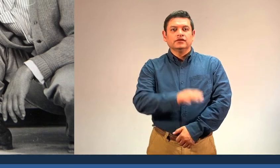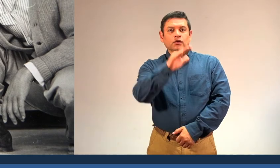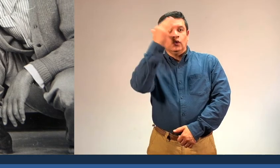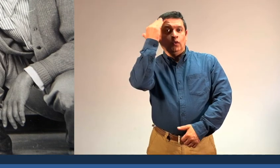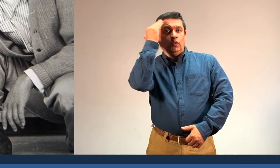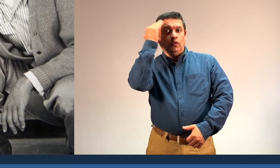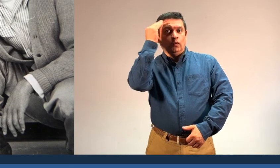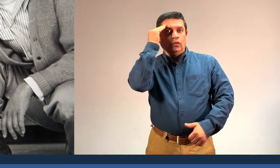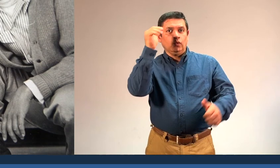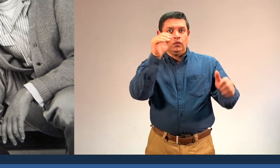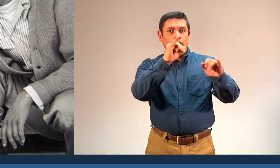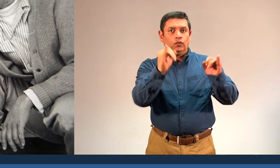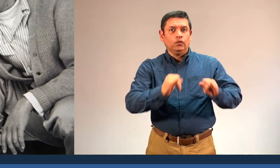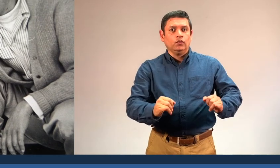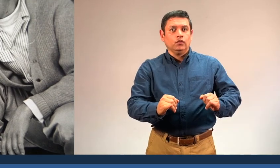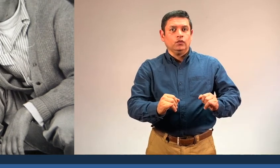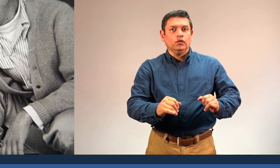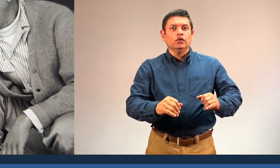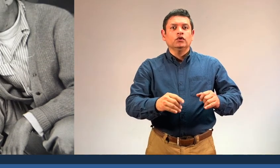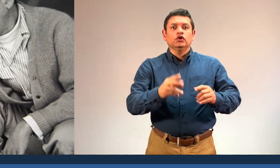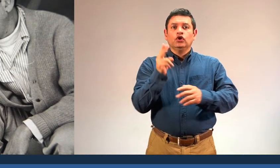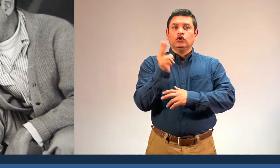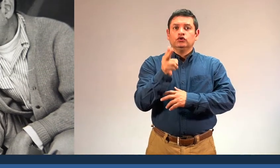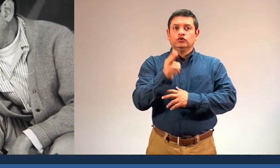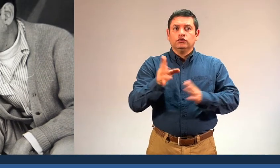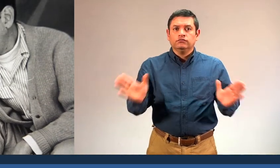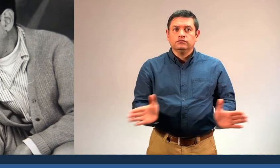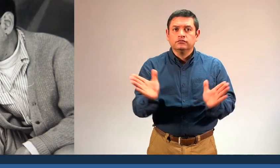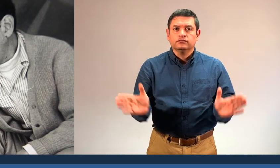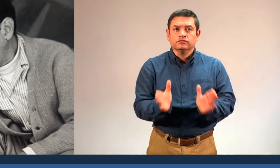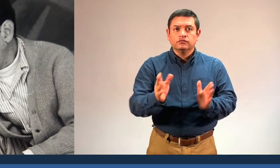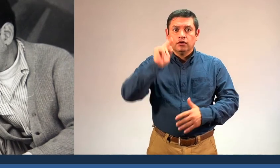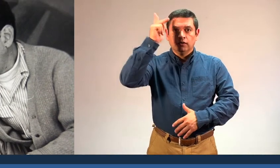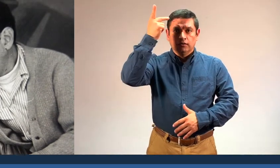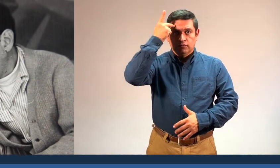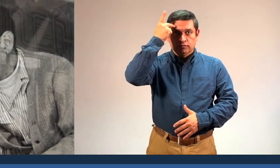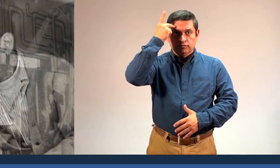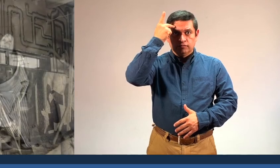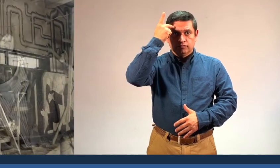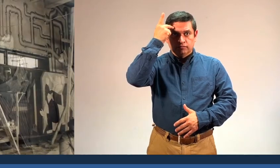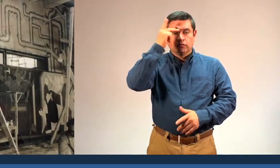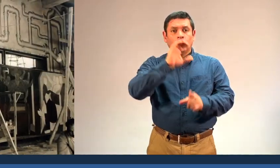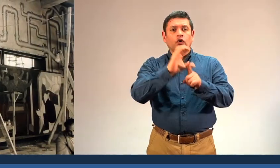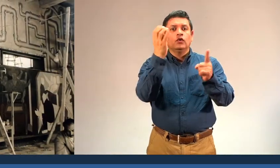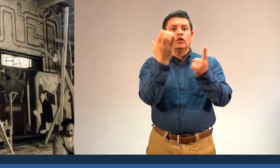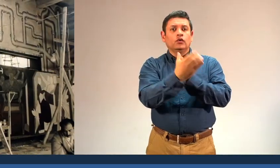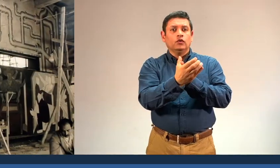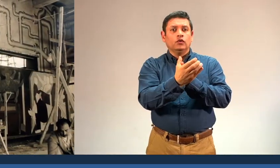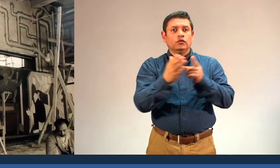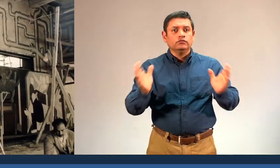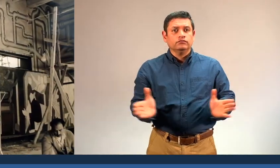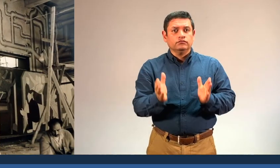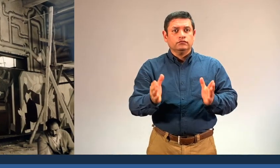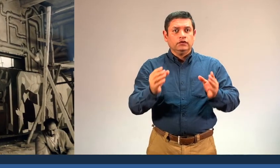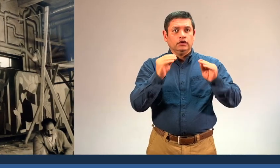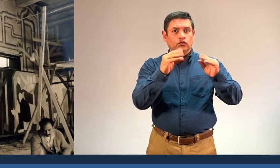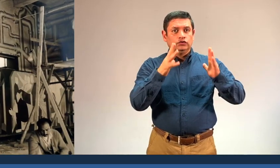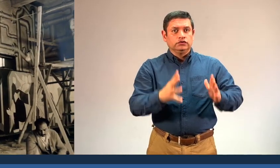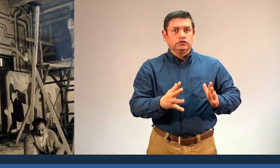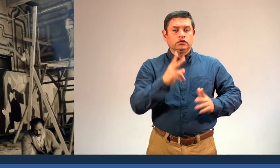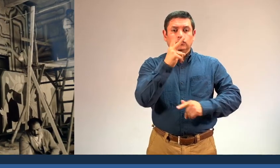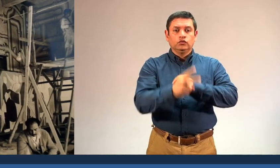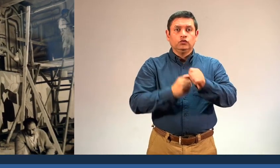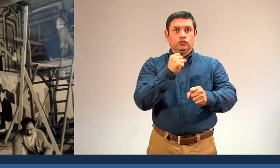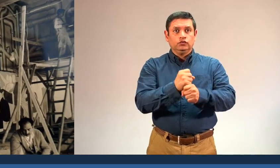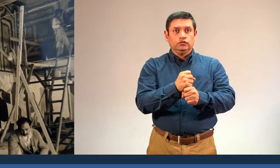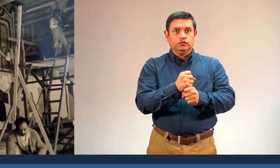José Chávez Morado is recognized both for his artistic career and for being a political activist, teacher, and cultural promoter,